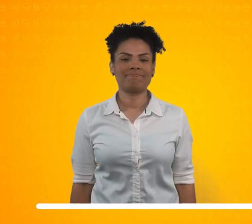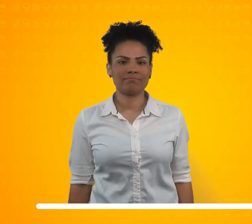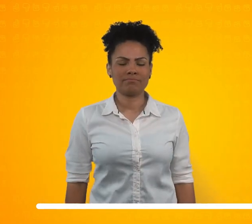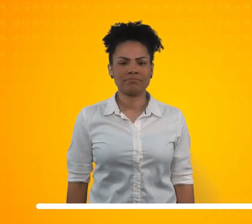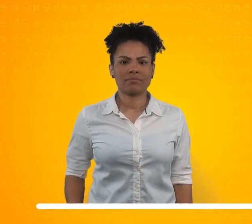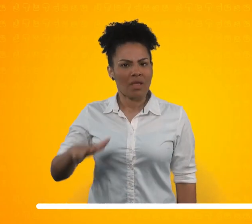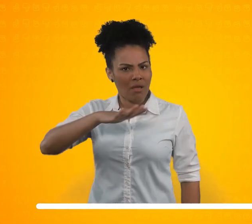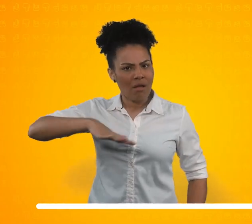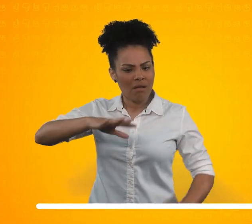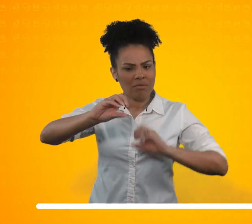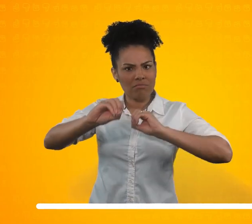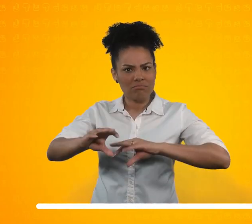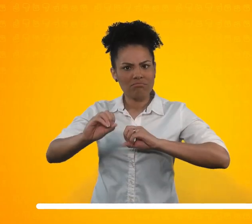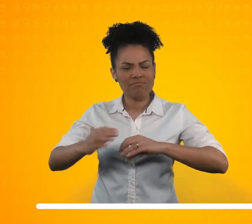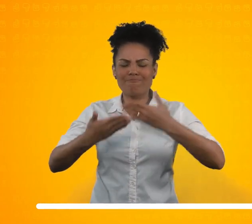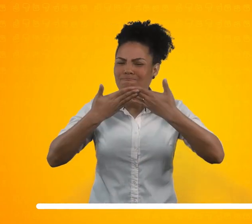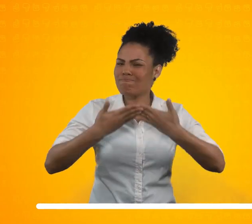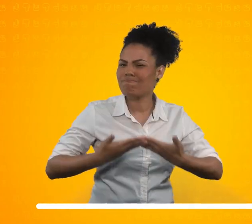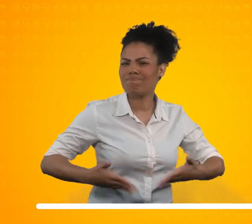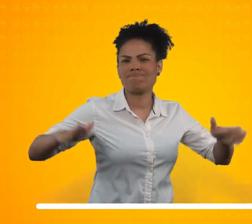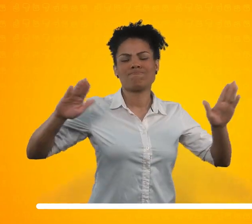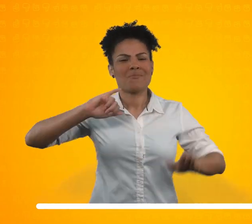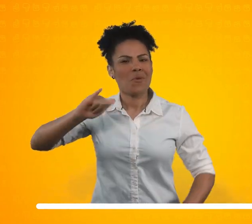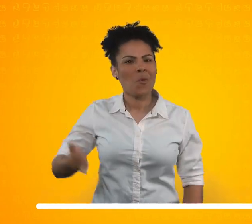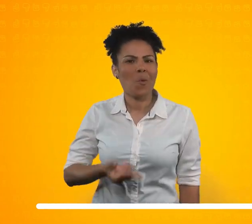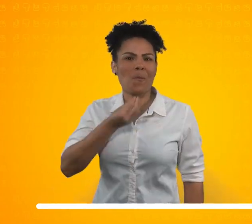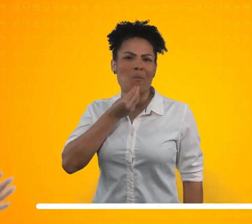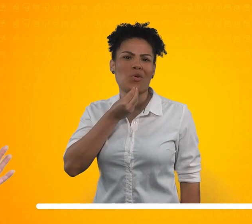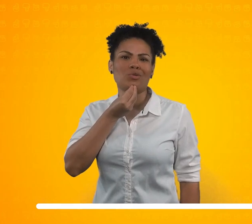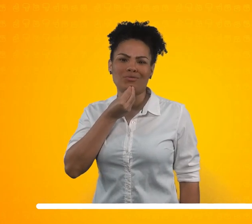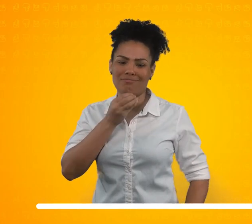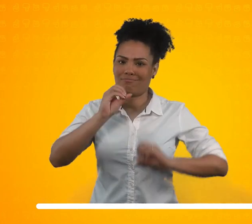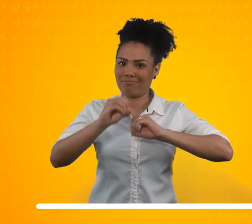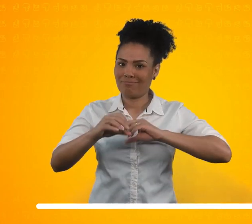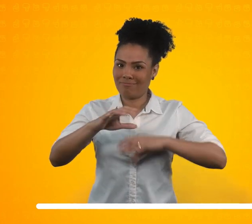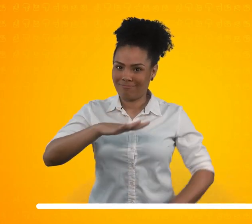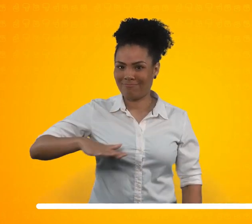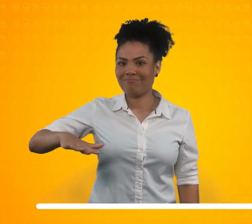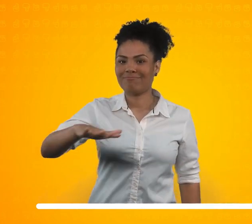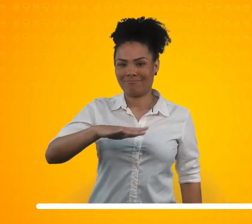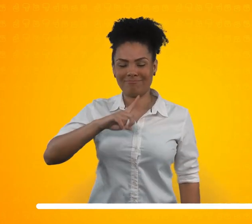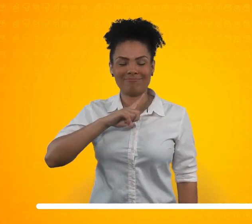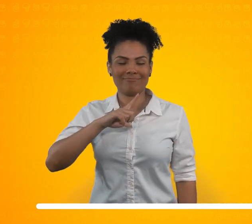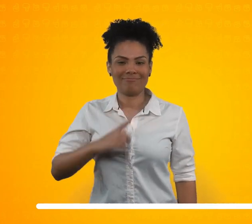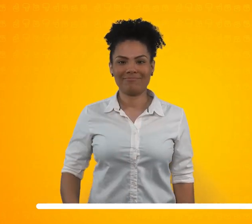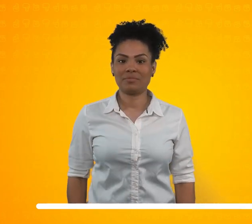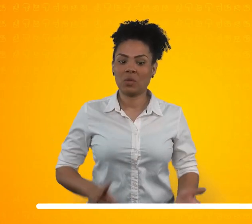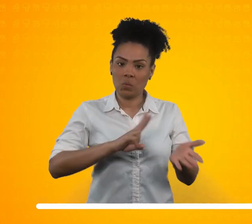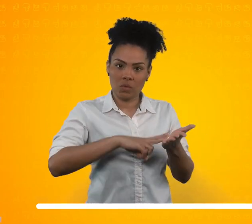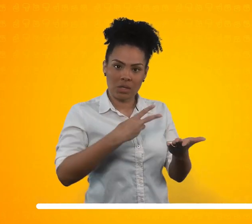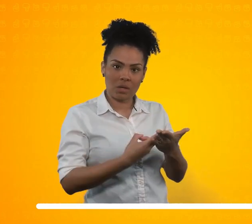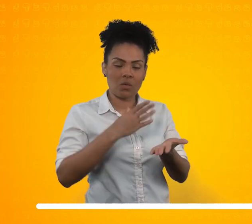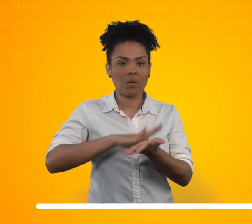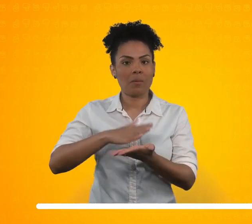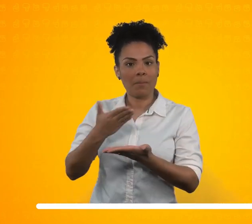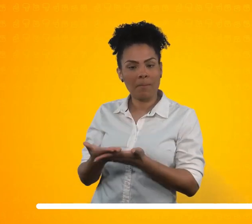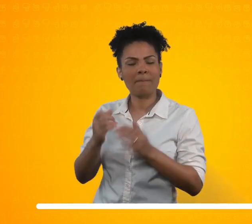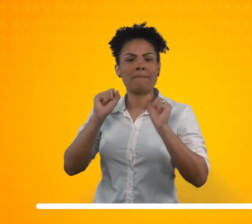diferentes níveis de ensino. O tradutor-intérprete pode atuar em instituições de ensino públicas ou